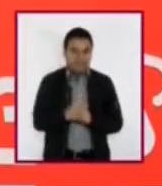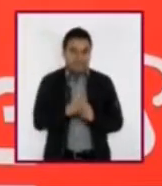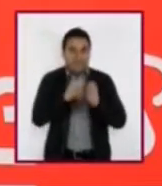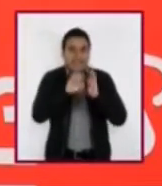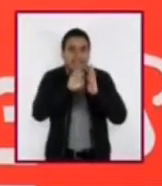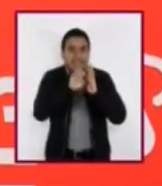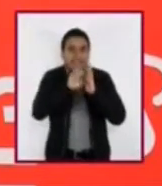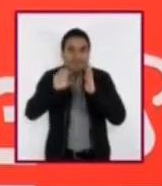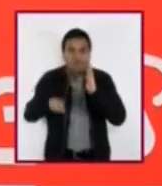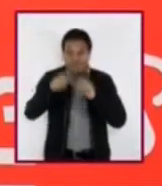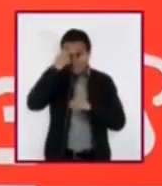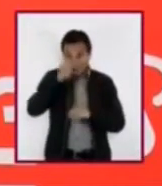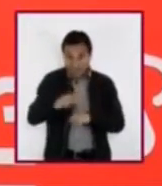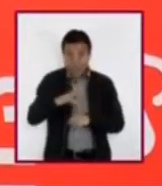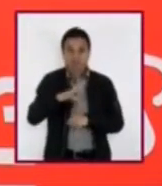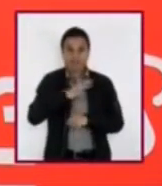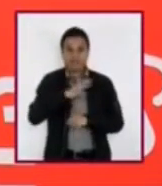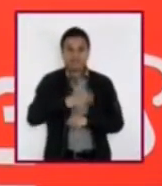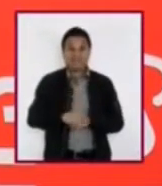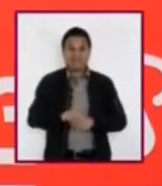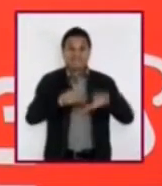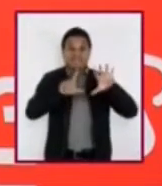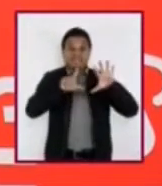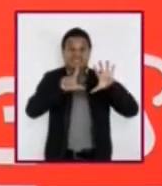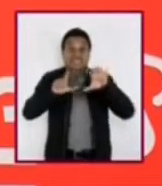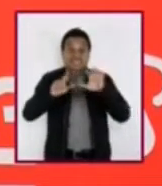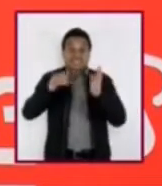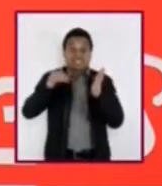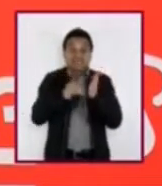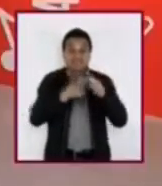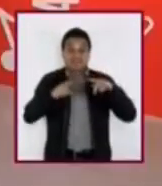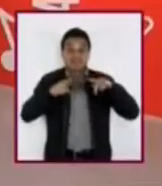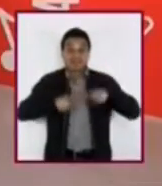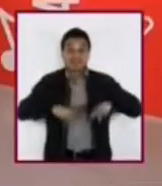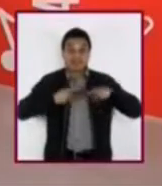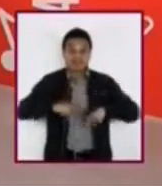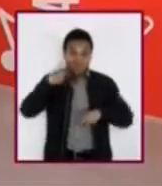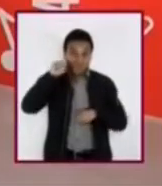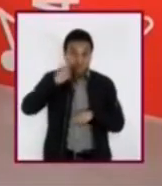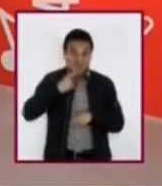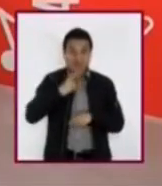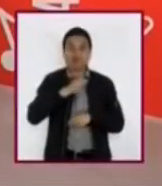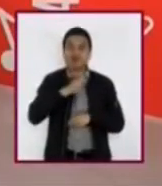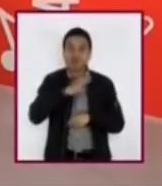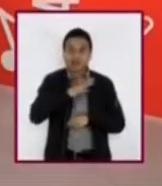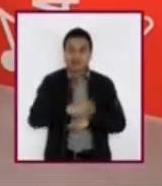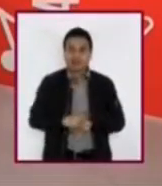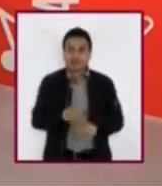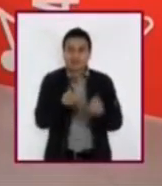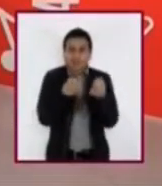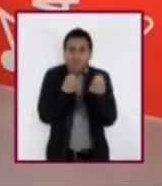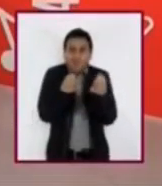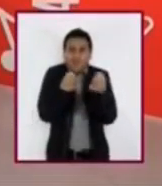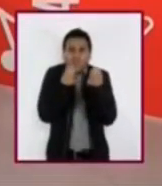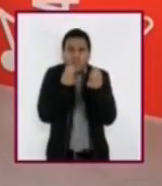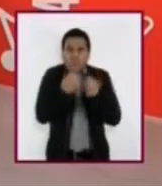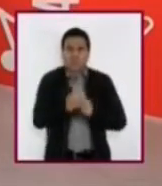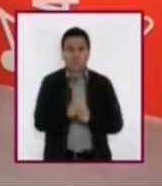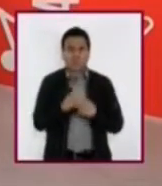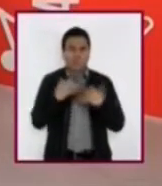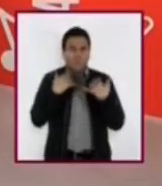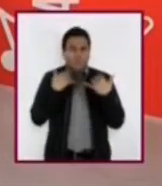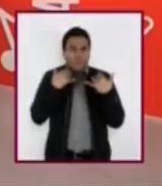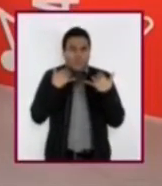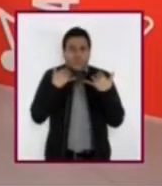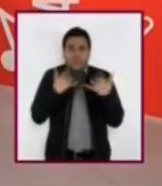país hay alrededor de 700 mil personas sordas. ¡Un montón! Casi la misma cantidad de